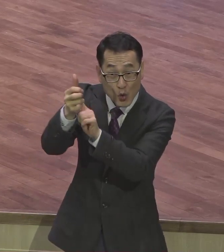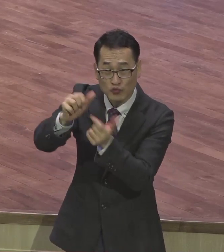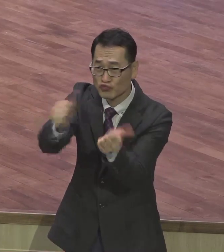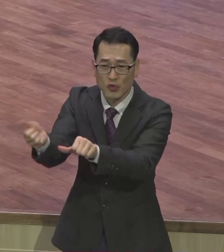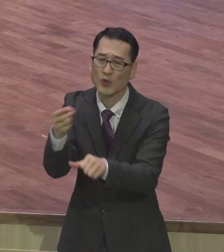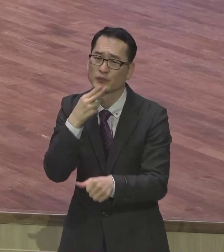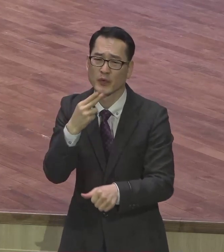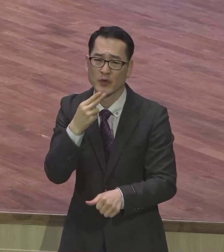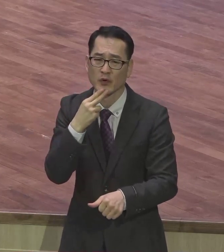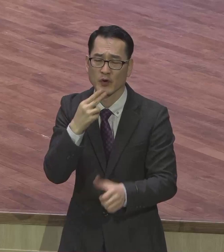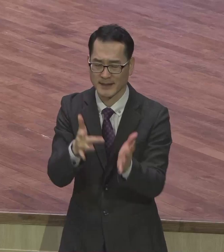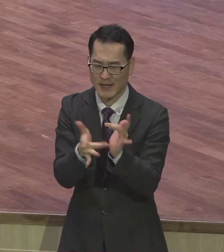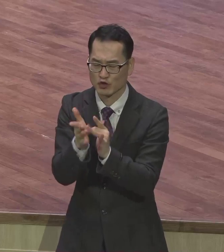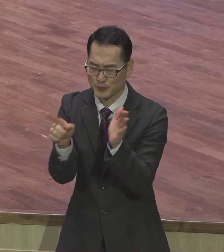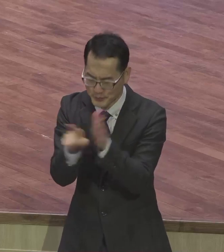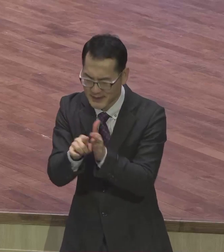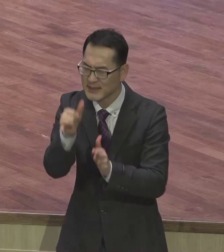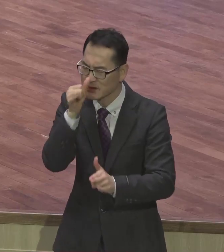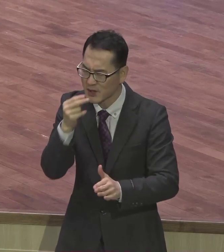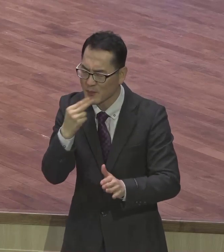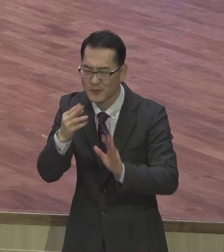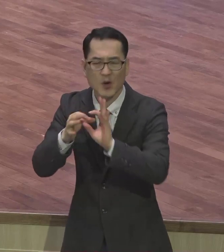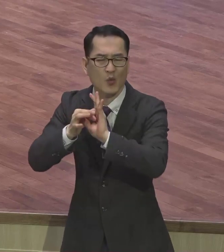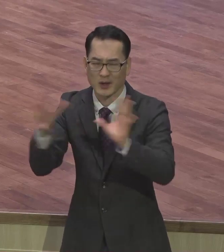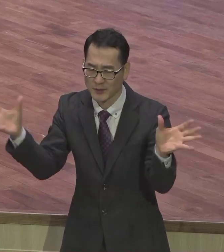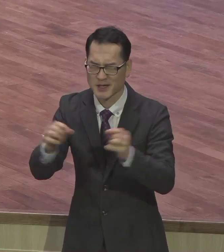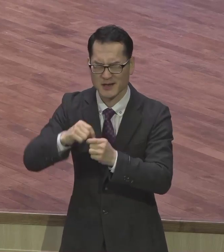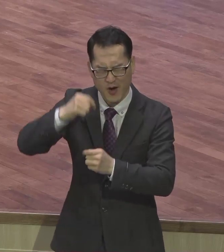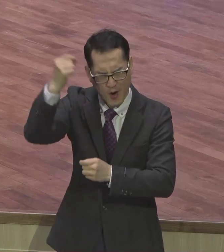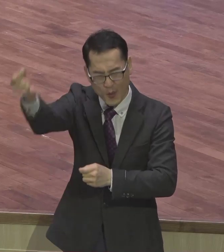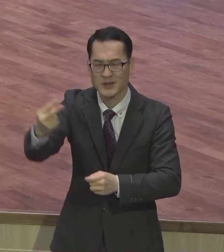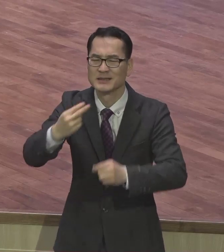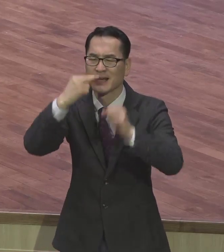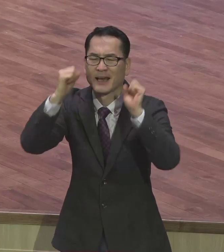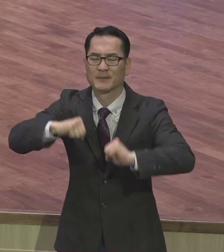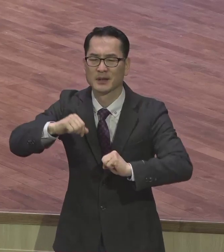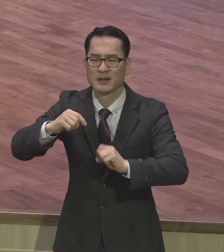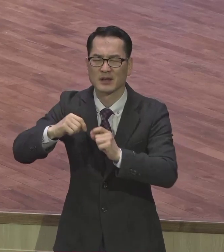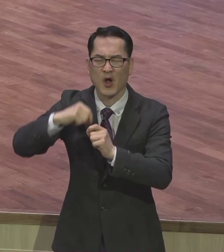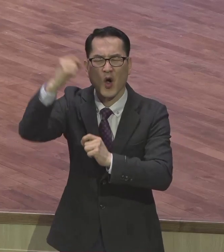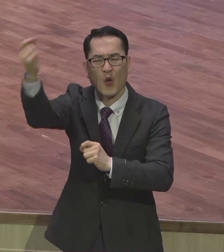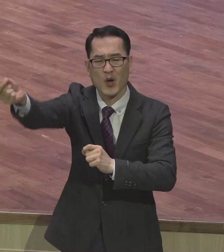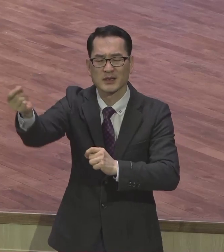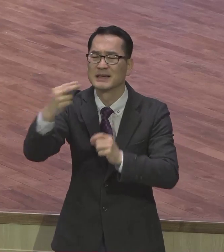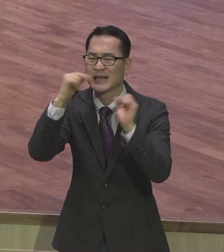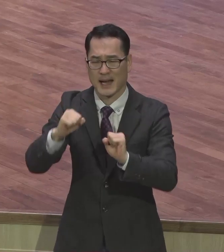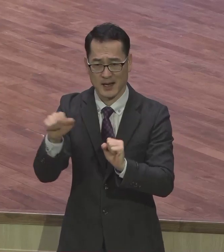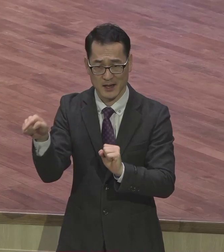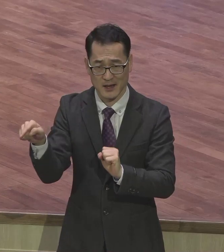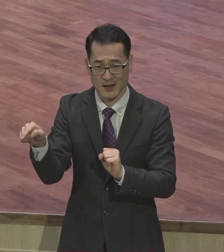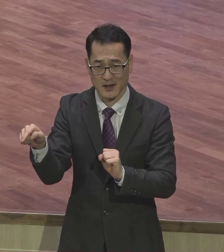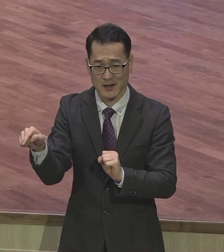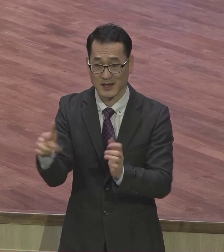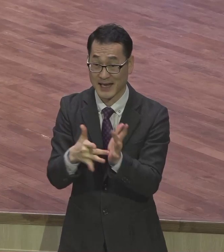믿든 안 믿든 영혼이 살아요. 사람은 죽는 게 없어요. 아버지 돌아가셨습니다. 무슨 말이에요. 예수 믿든 안 믿든 가셨어요.